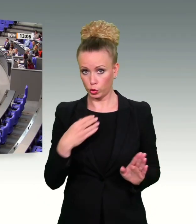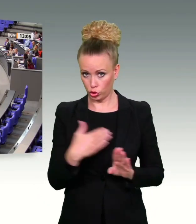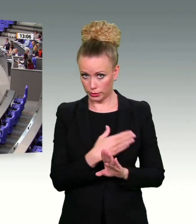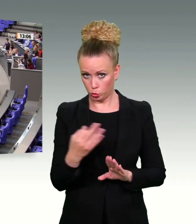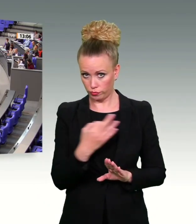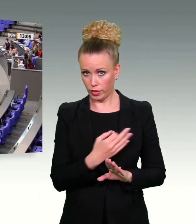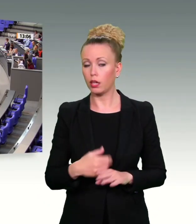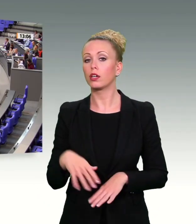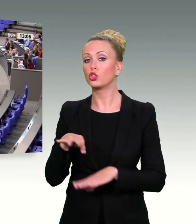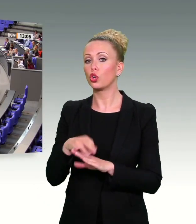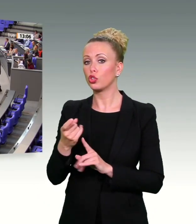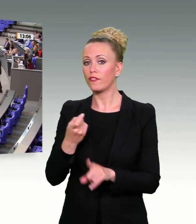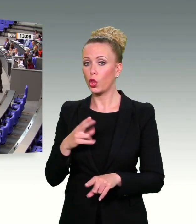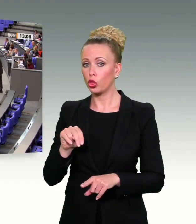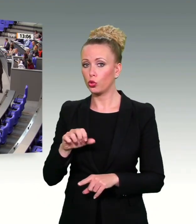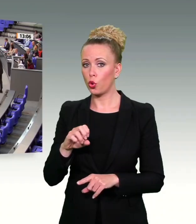sehr gerne.